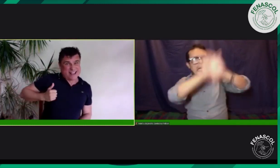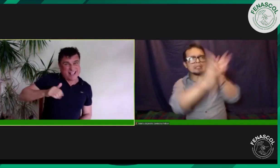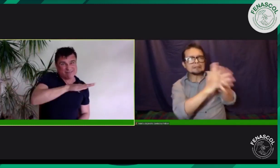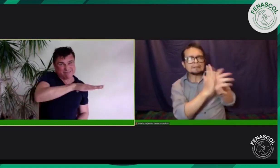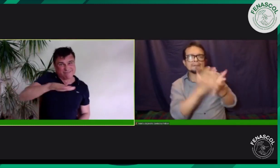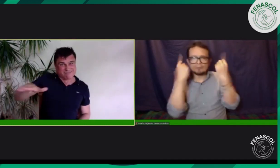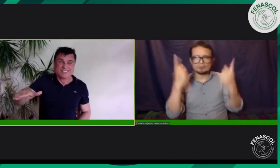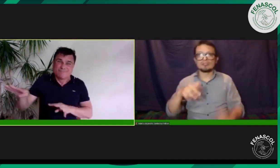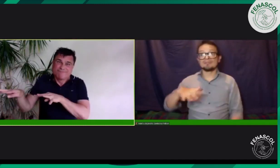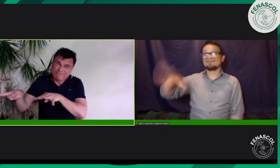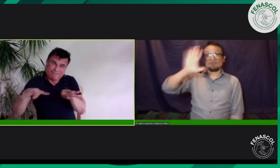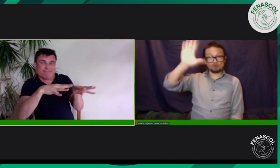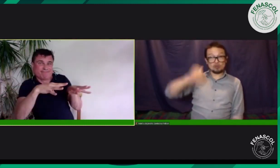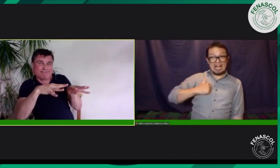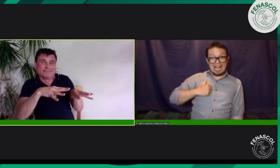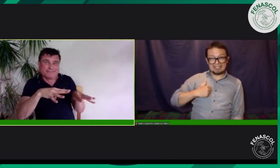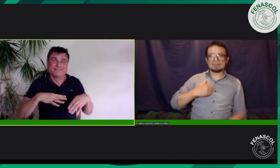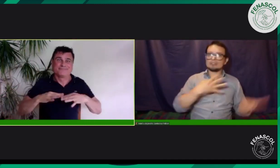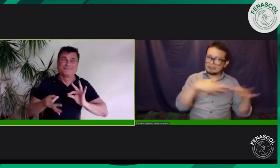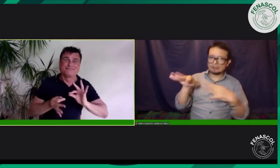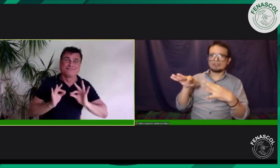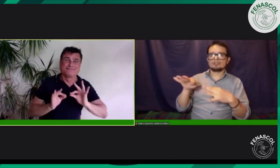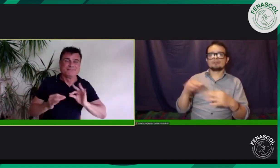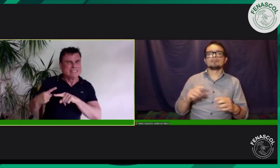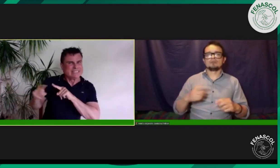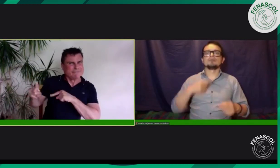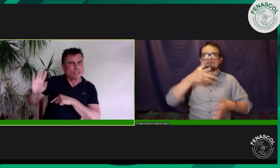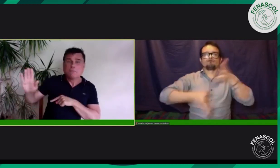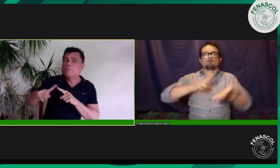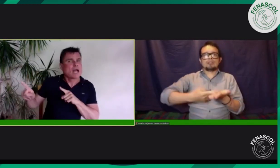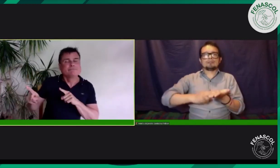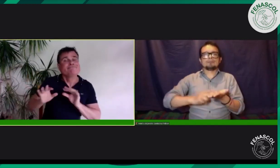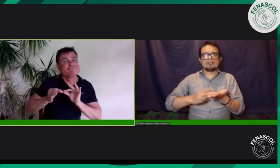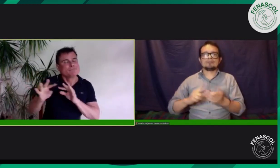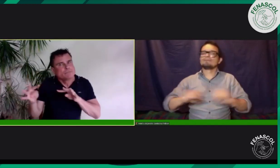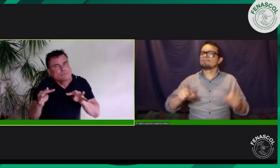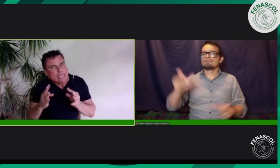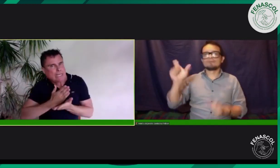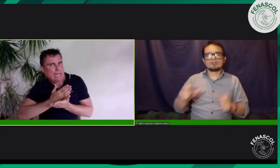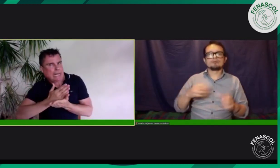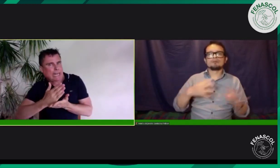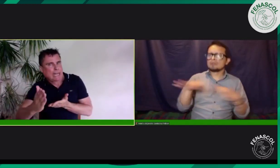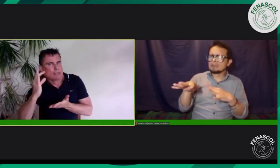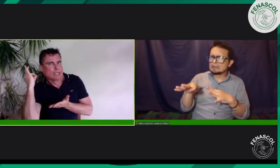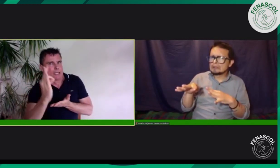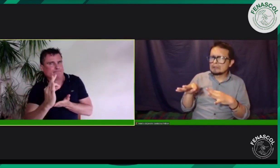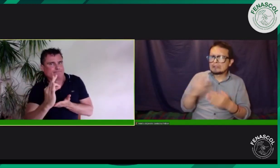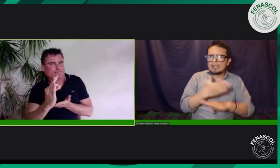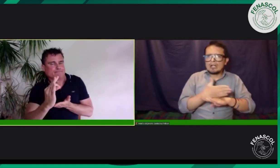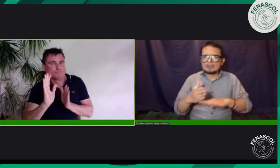Y en Canadá, pues, obviamente, las personas están viendo todo este servicio de interpretación y se requiere